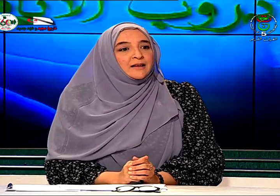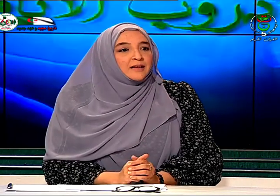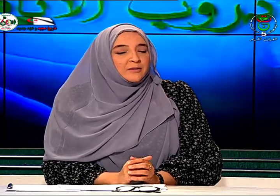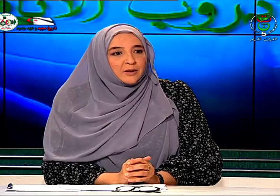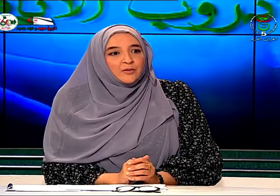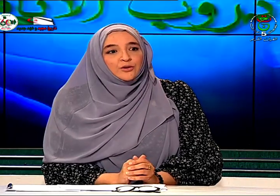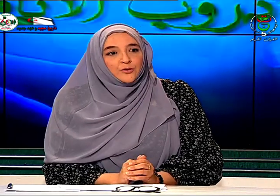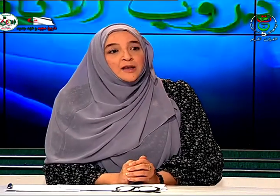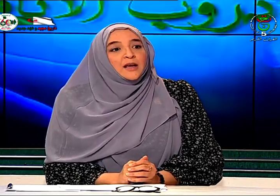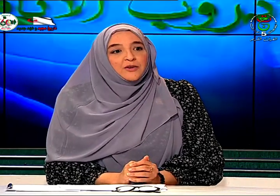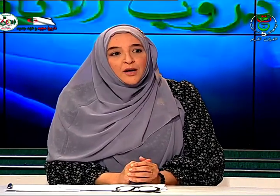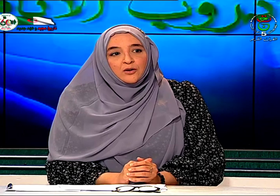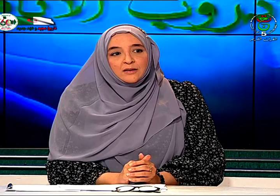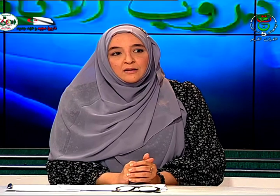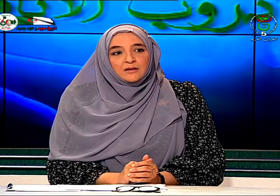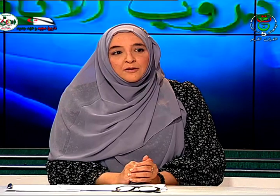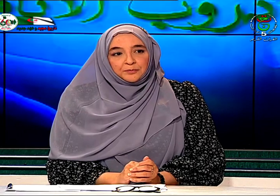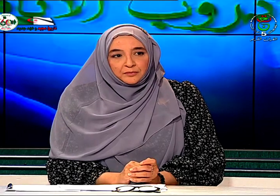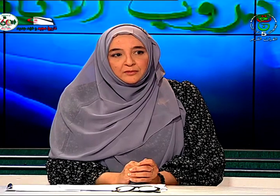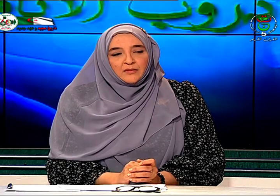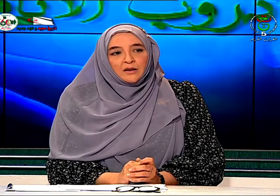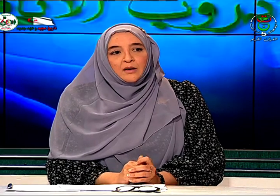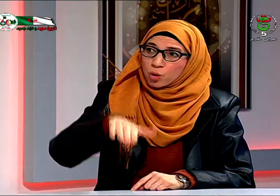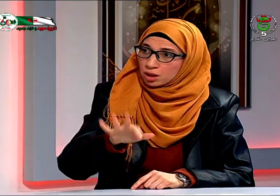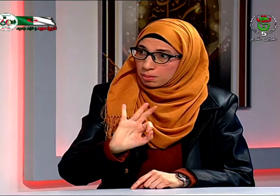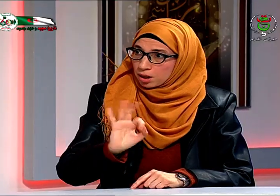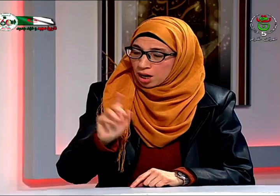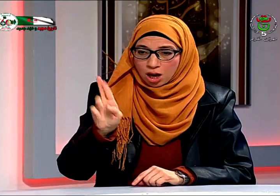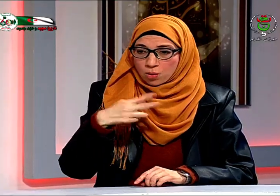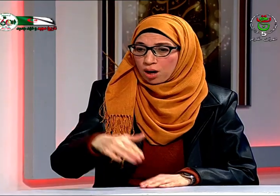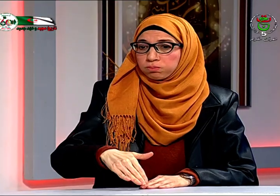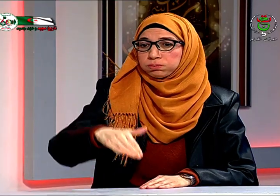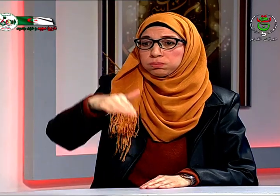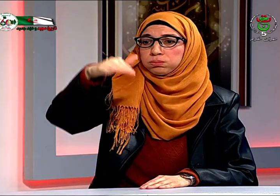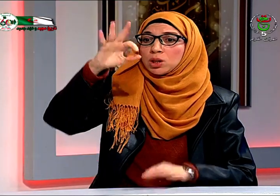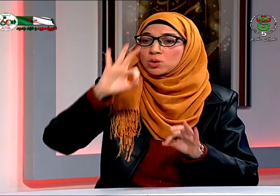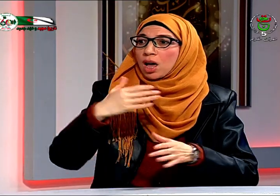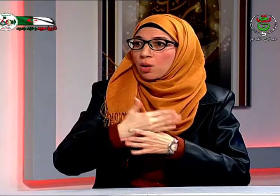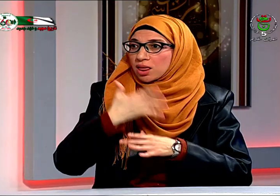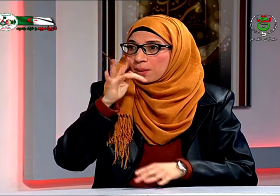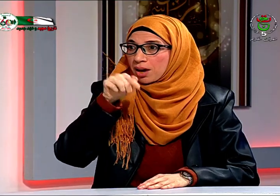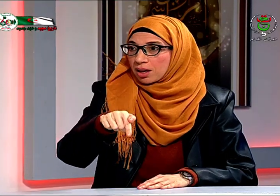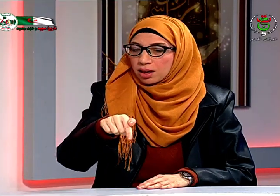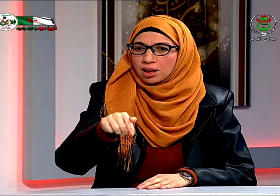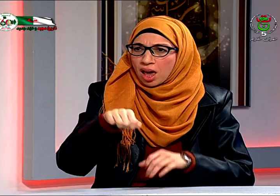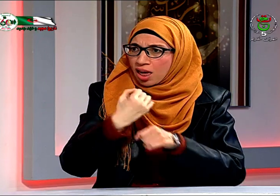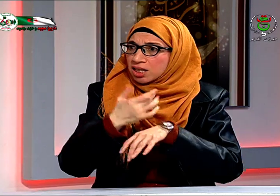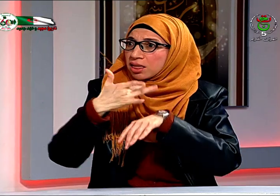طبيب الأرتفوني فيما يخص السماعة لم أستعمل السماعة ولم أذهب إلى طبيب الأرتفوني